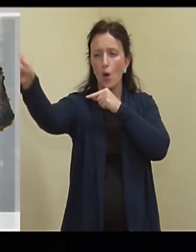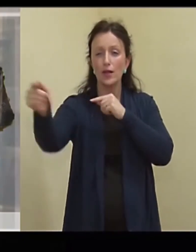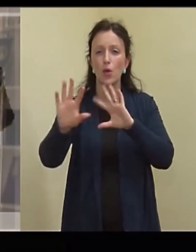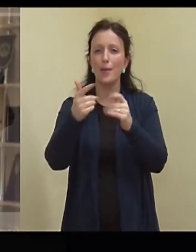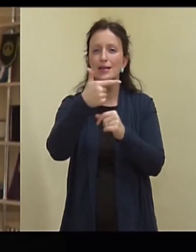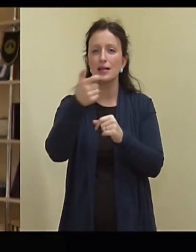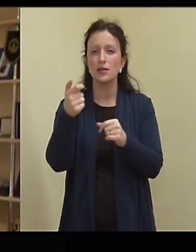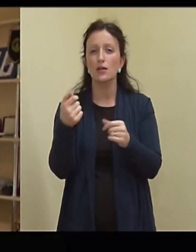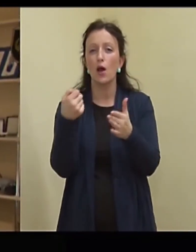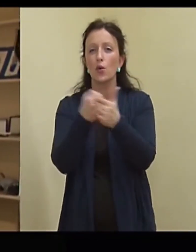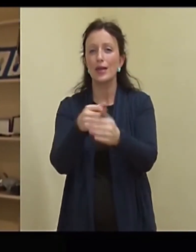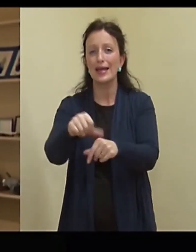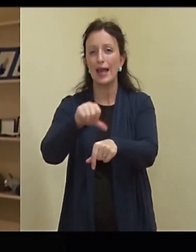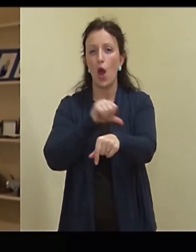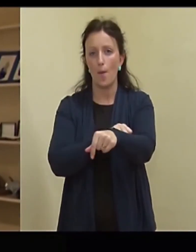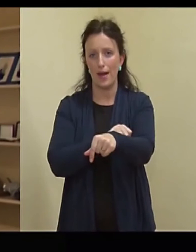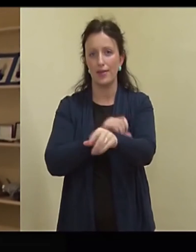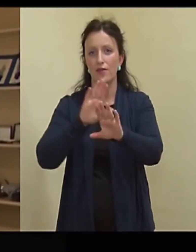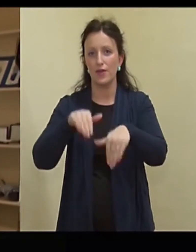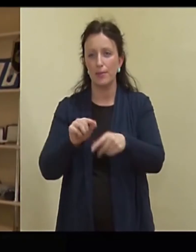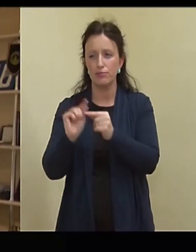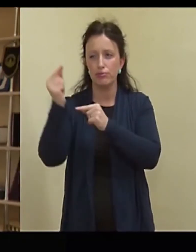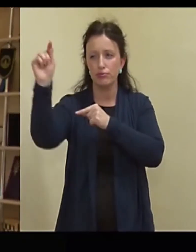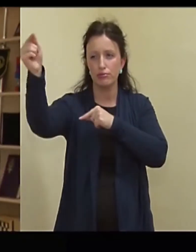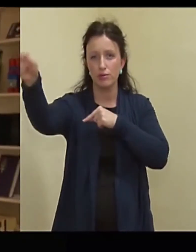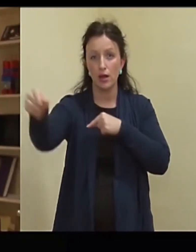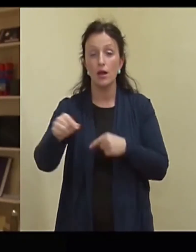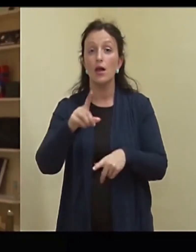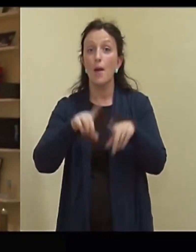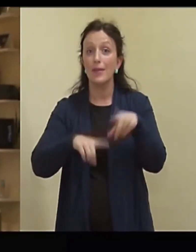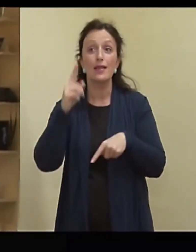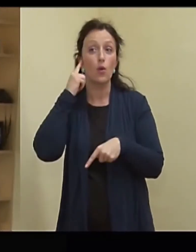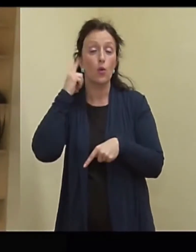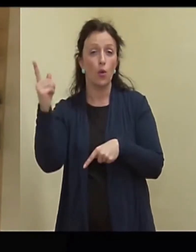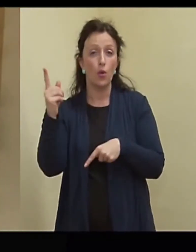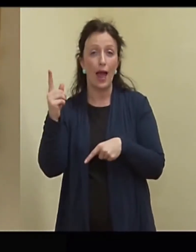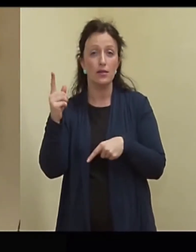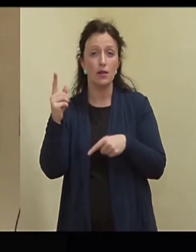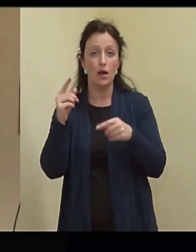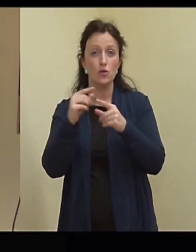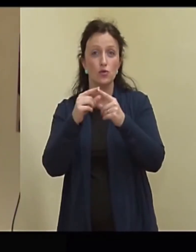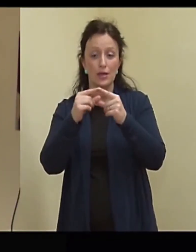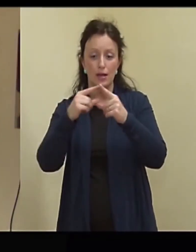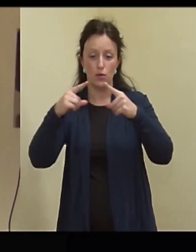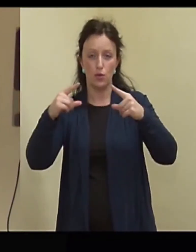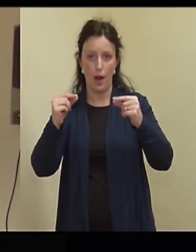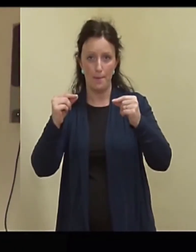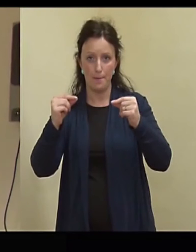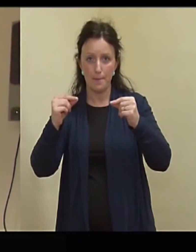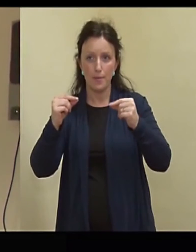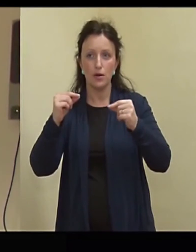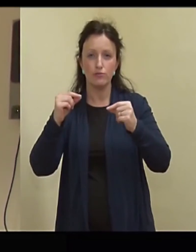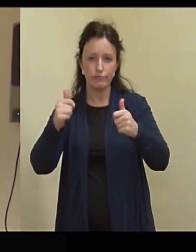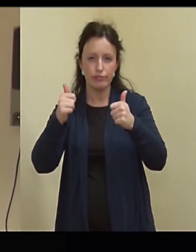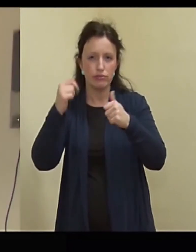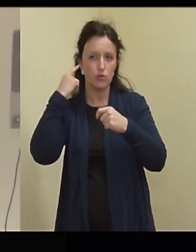meetri kuni kilomeetri peale. Ja noh, mõnda kildu kuuled, kui ta lendab, suuremad killud vuhisevad hästi. Väiksemad killud